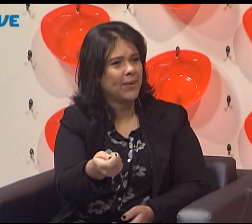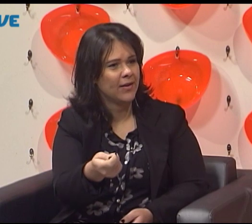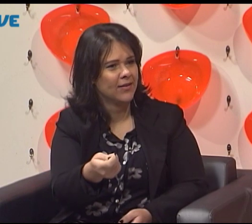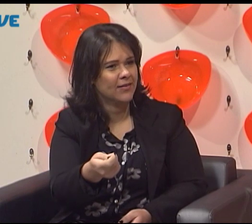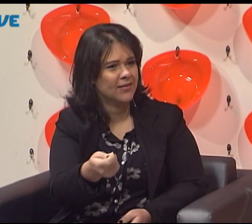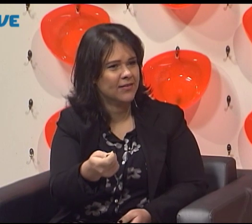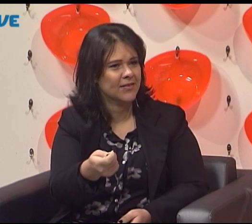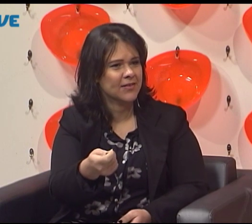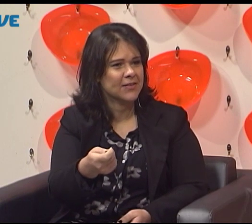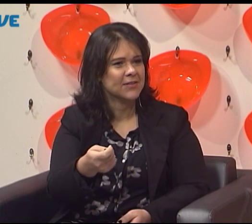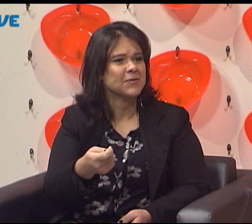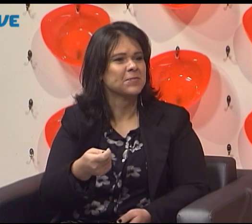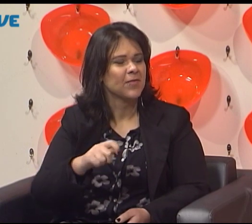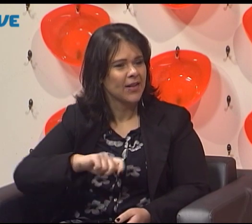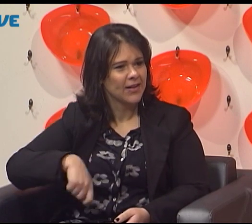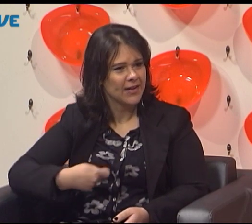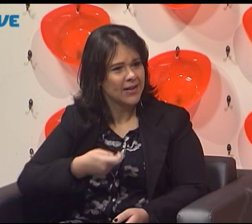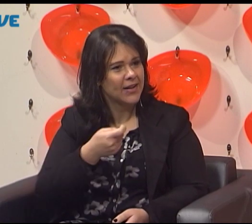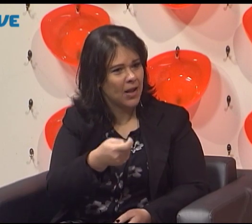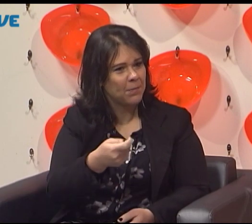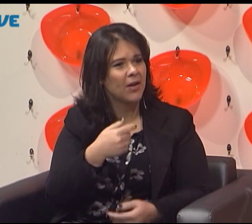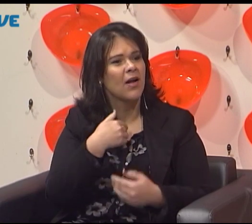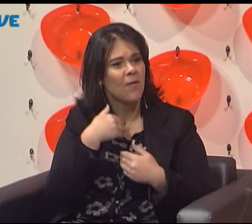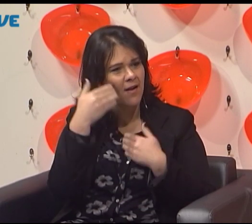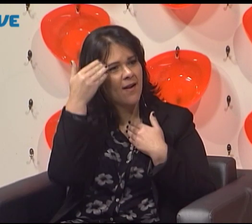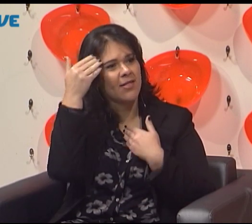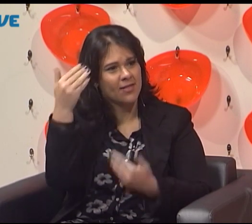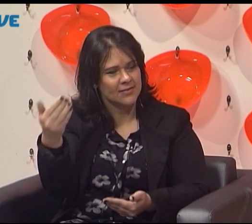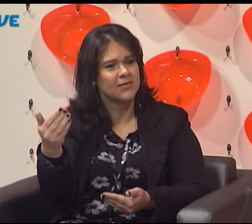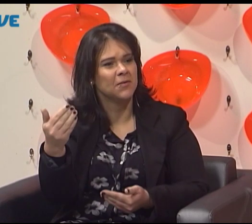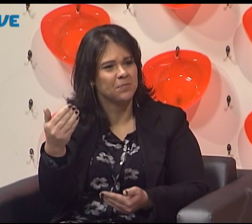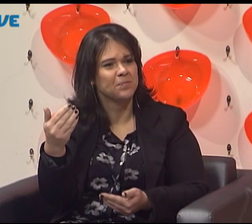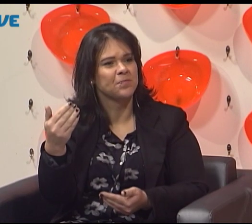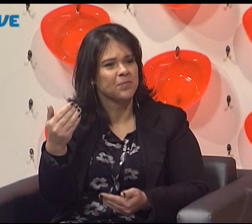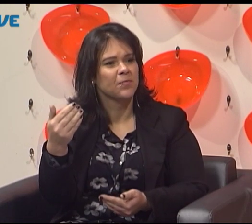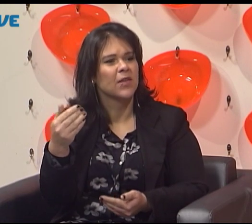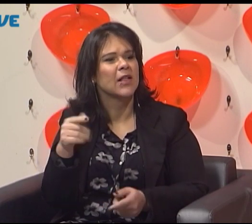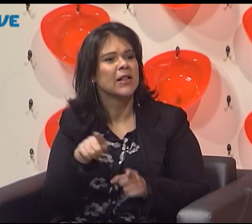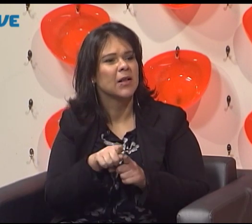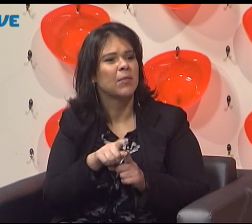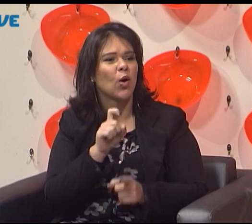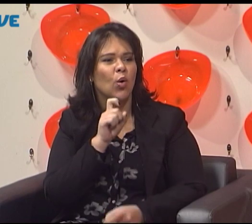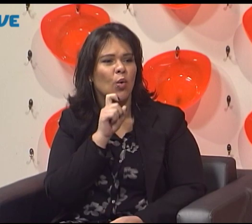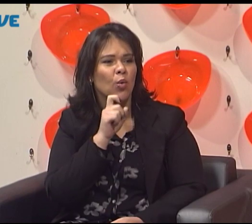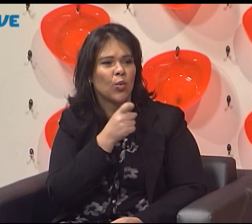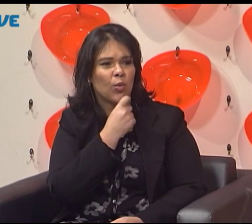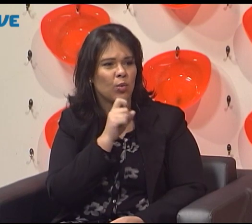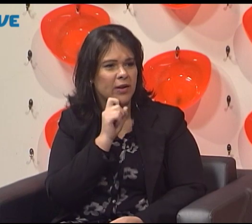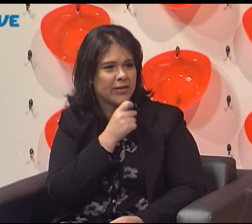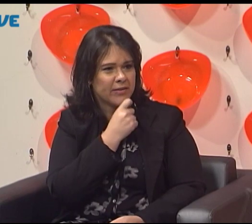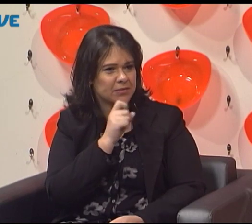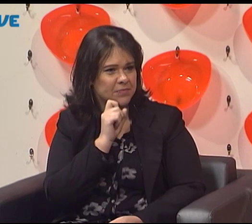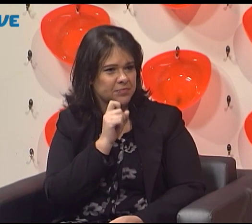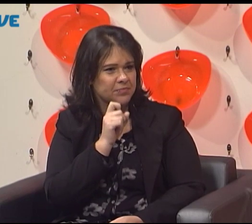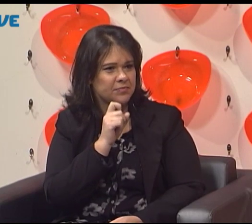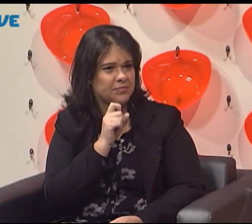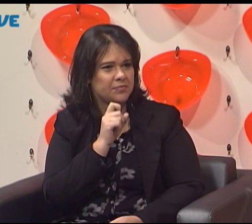nós temos, é devido a essa caminhada do reconhecimento da língua de sinais, a um personagem da história dos surdos, que é